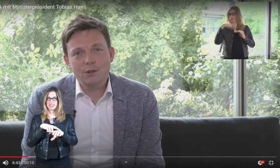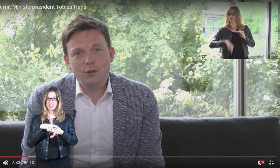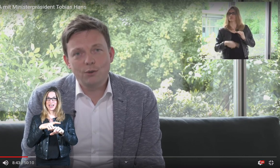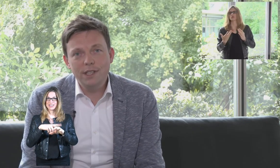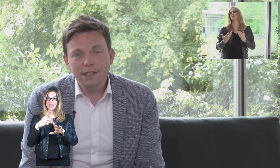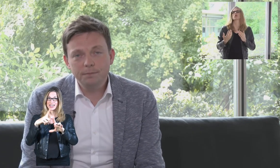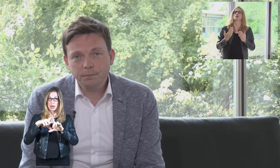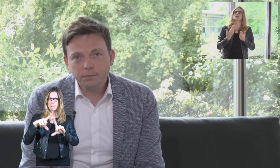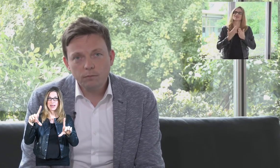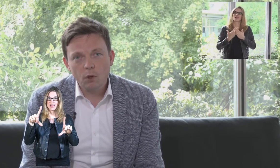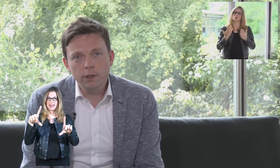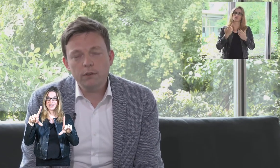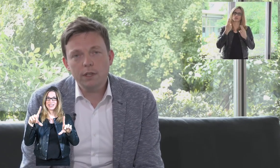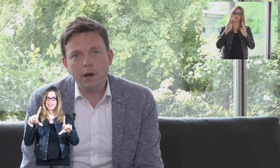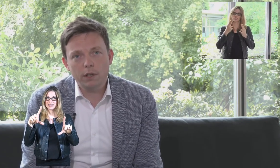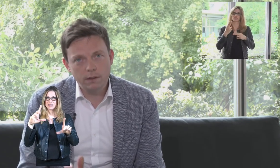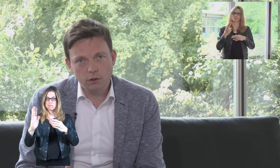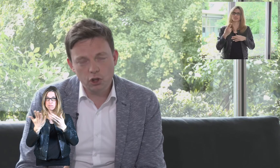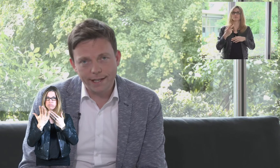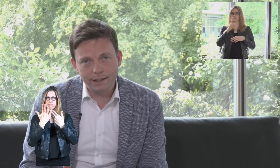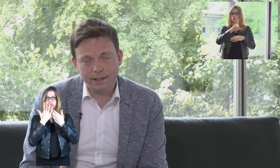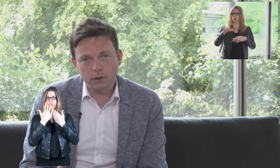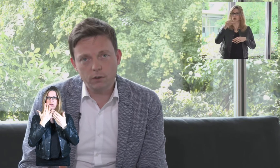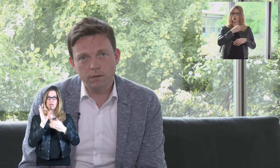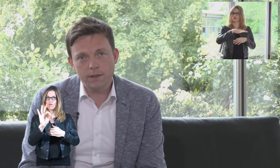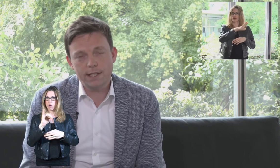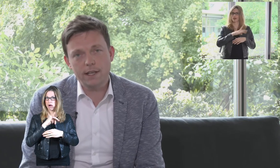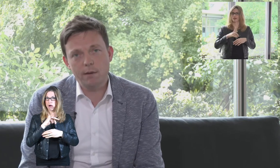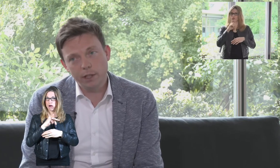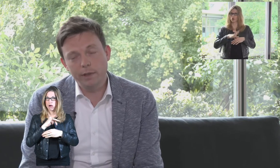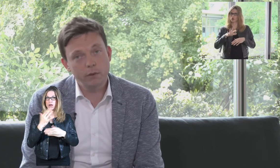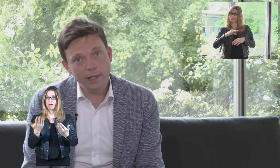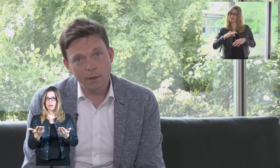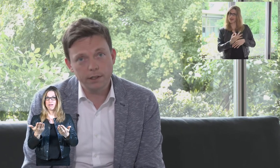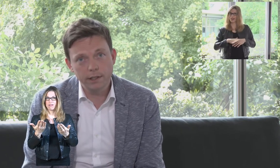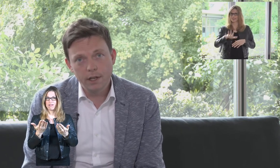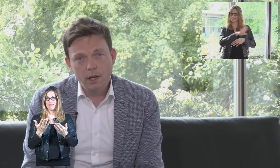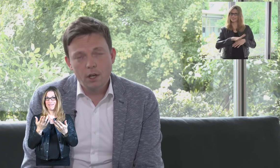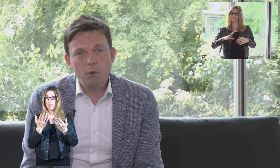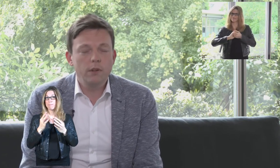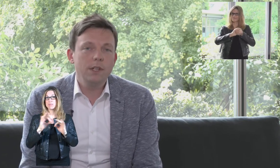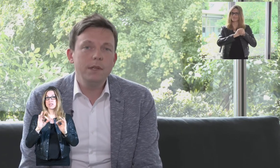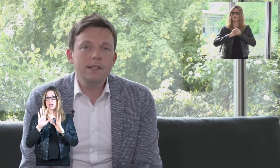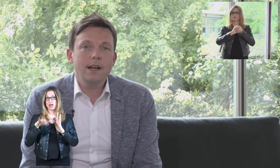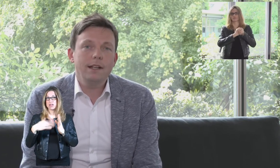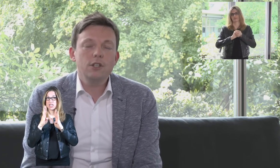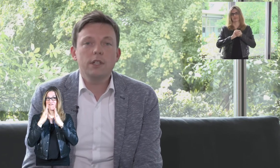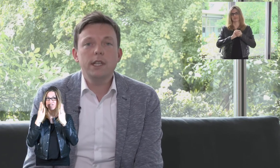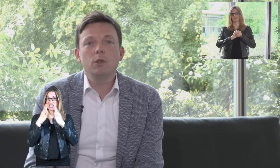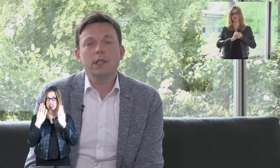weitaus interessanter ist, als wir das jetzt in Facebook erleben und sehen können.